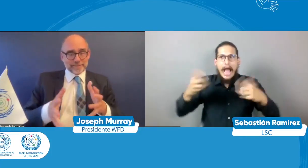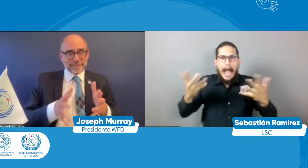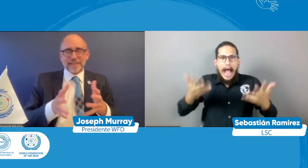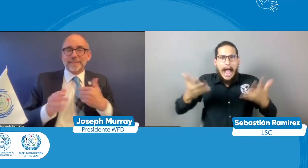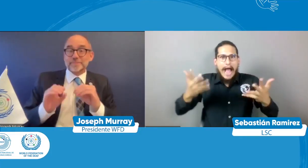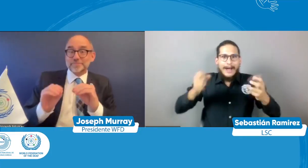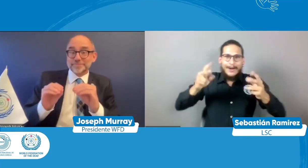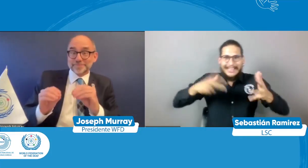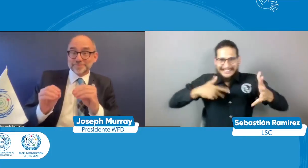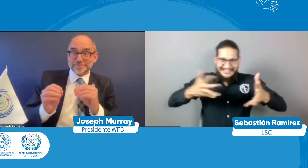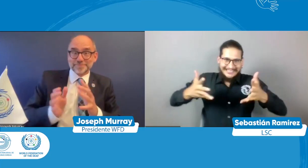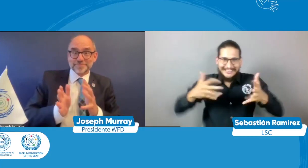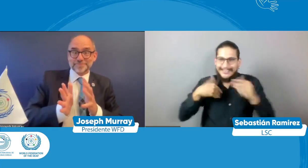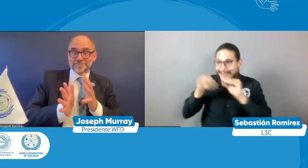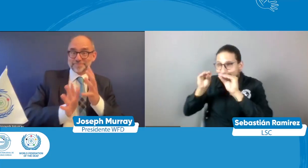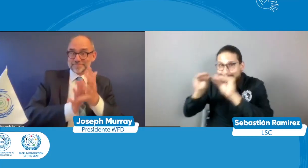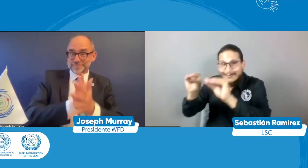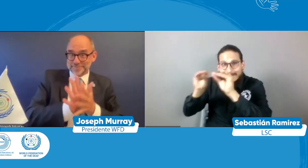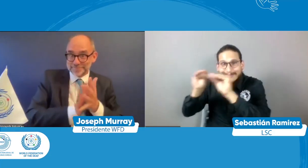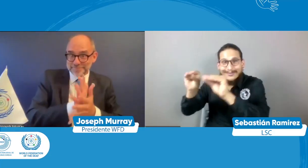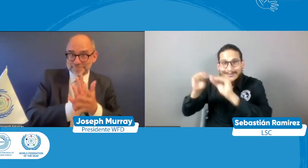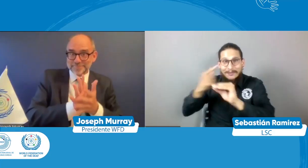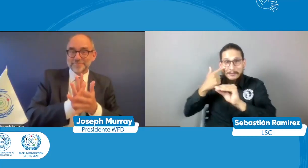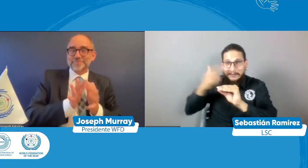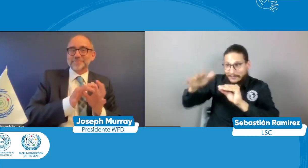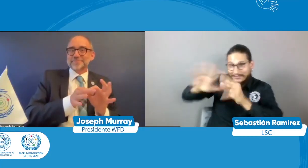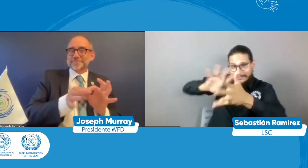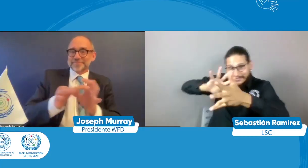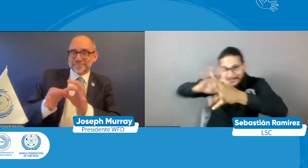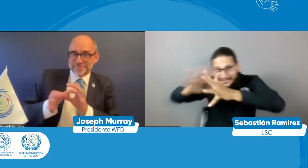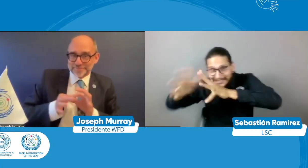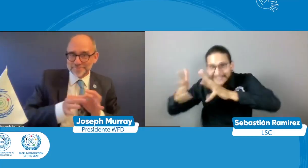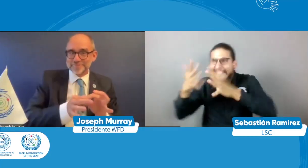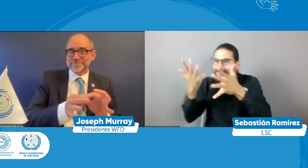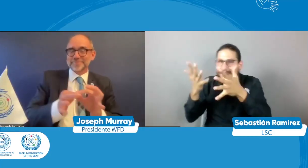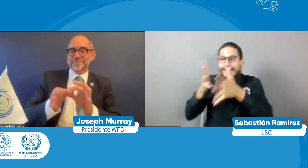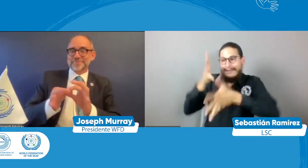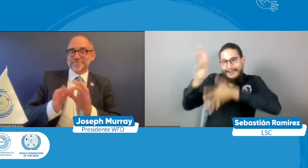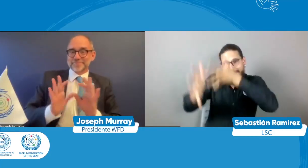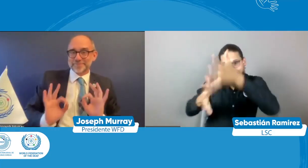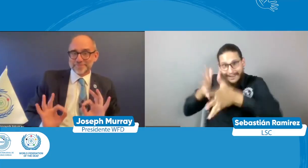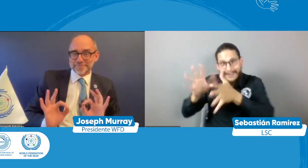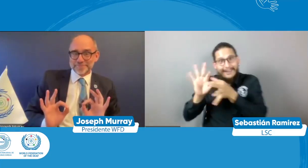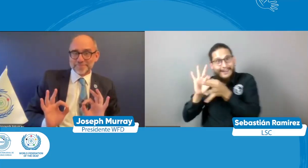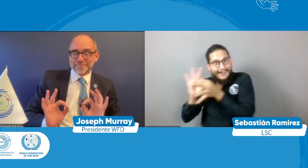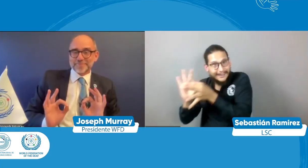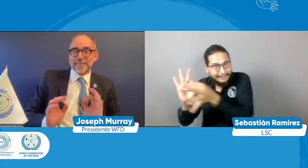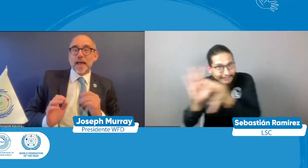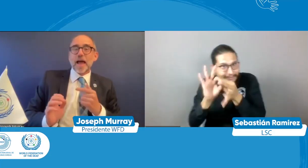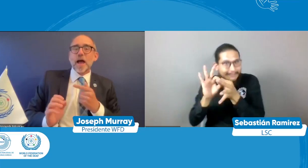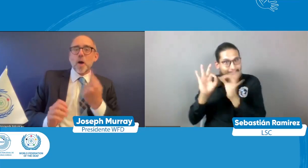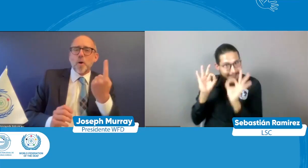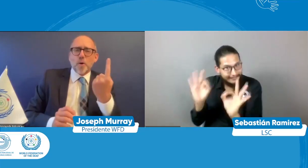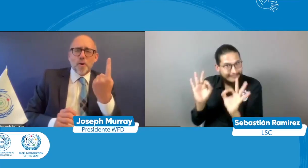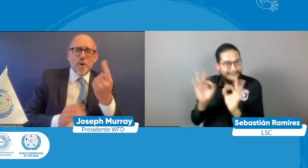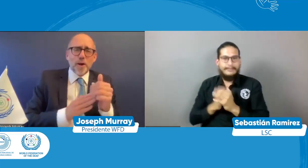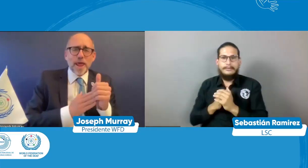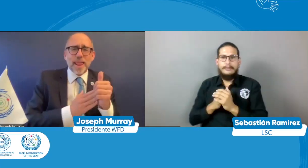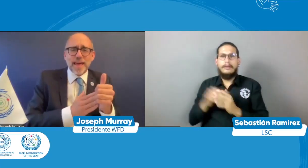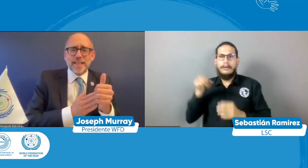y como sí, sí, sí hazlo en este momento no hay ningún problema y le enseñamos mira lengua de señas unidad la lengua de señas nos une